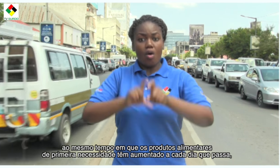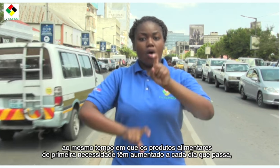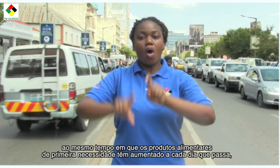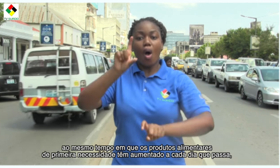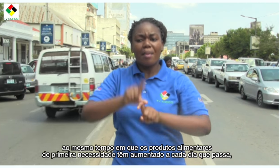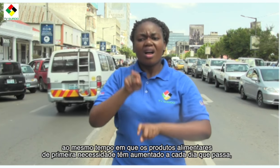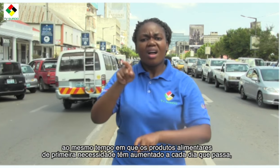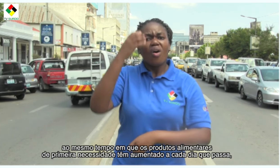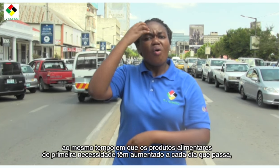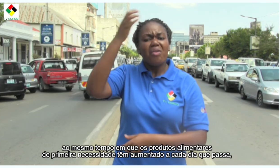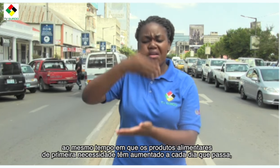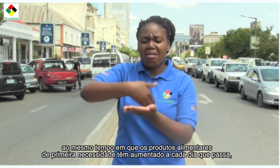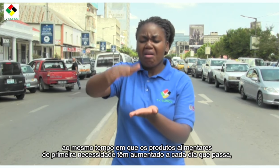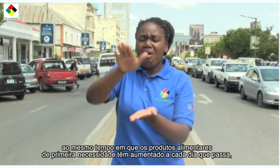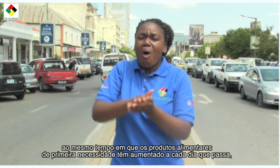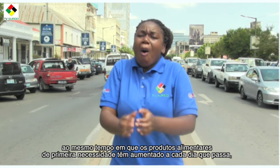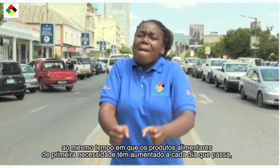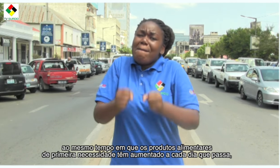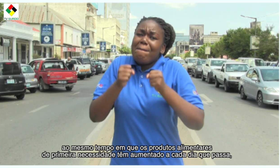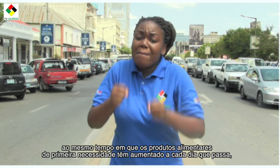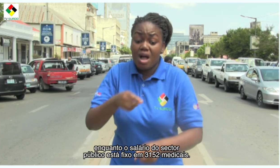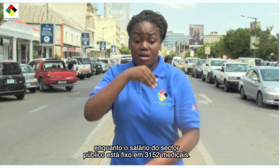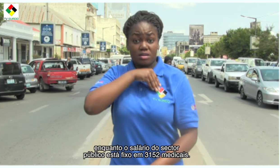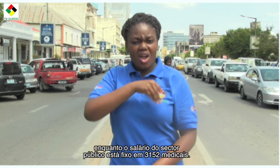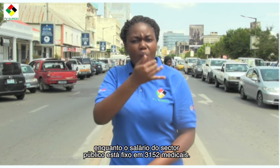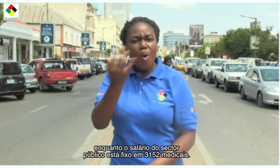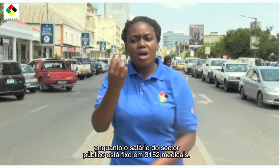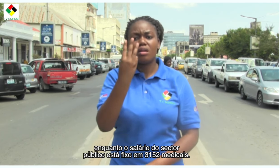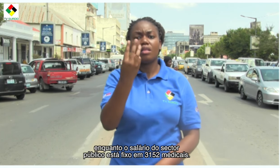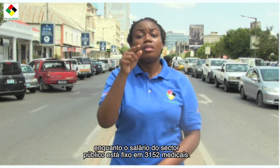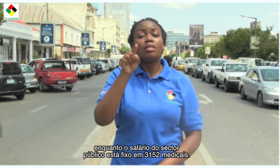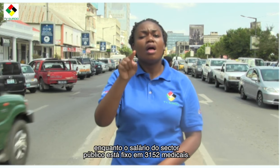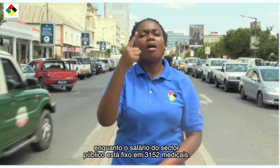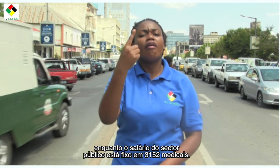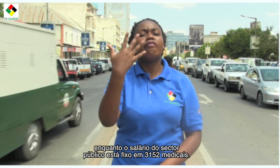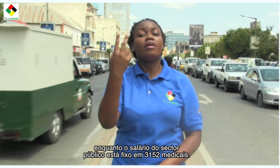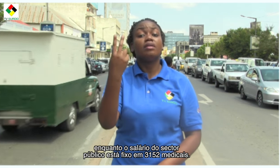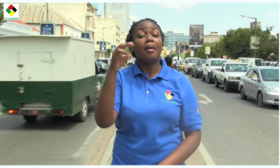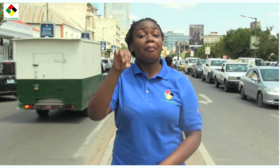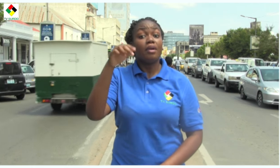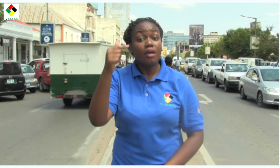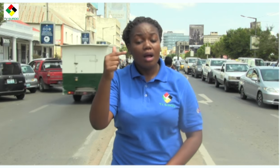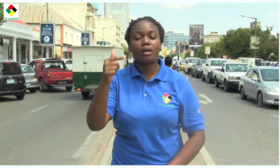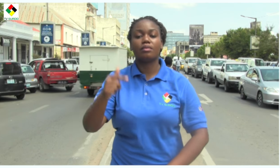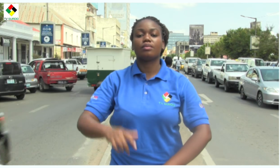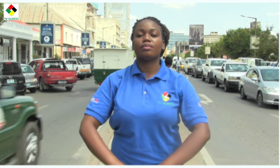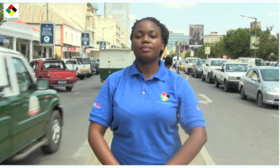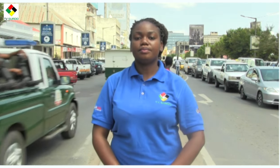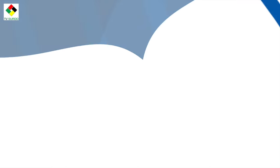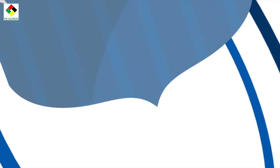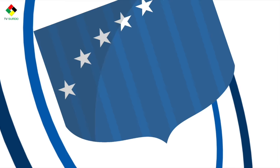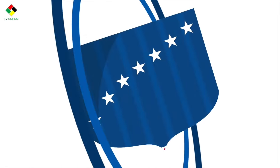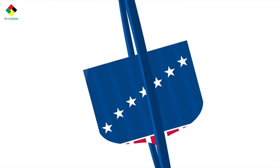aumentado a cada dia que passa, numa altura em que o salário mínimo do setor público está fixado em 3.152 maticais.